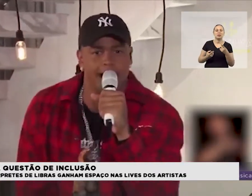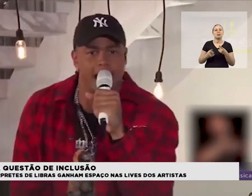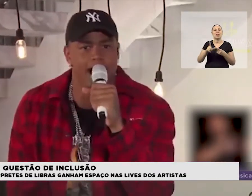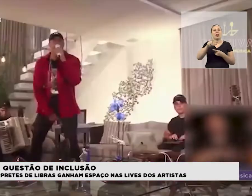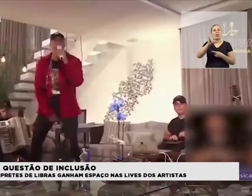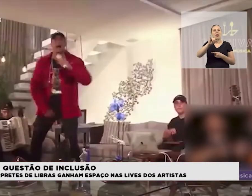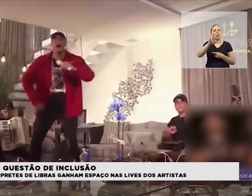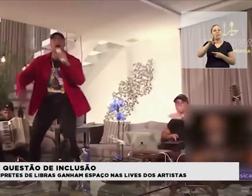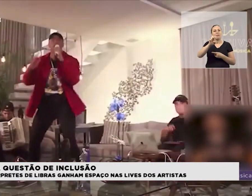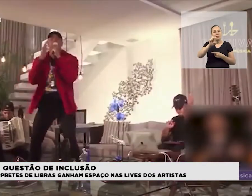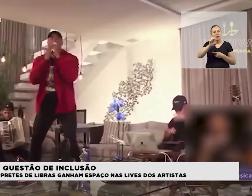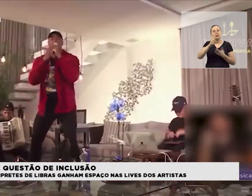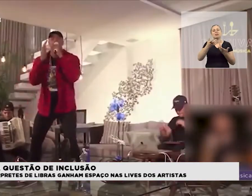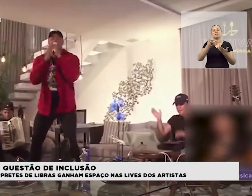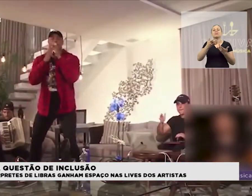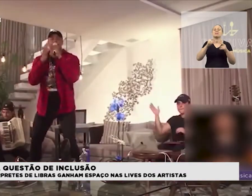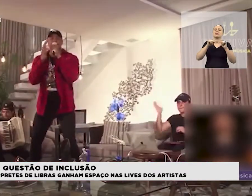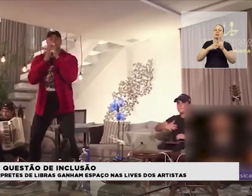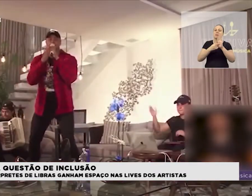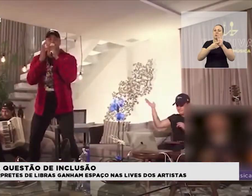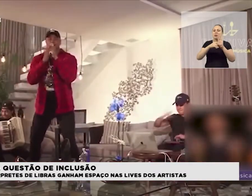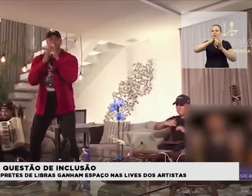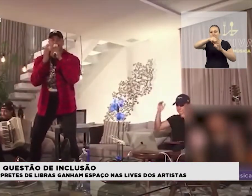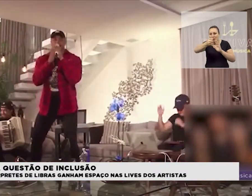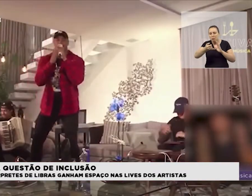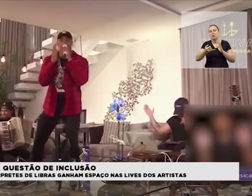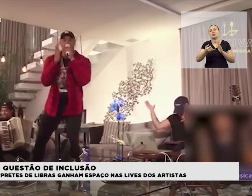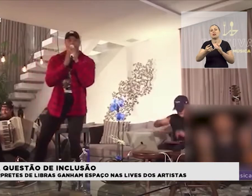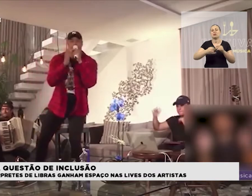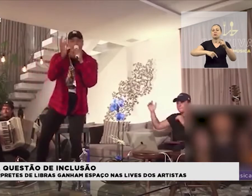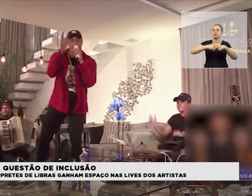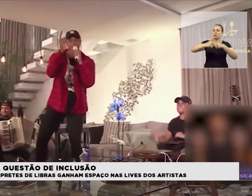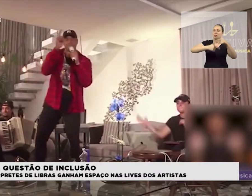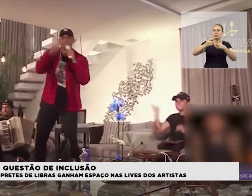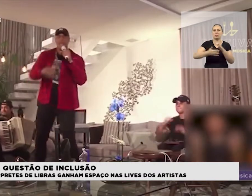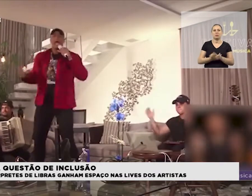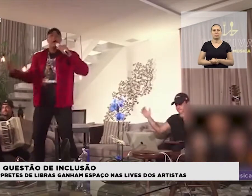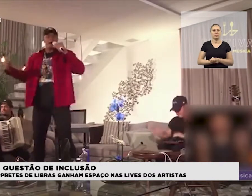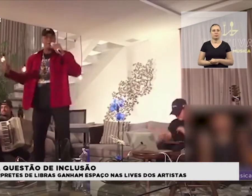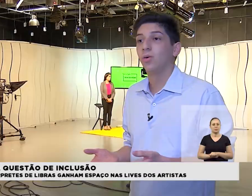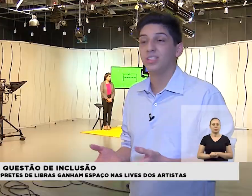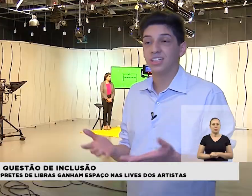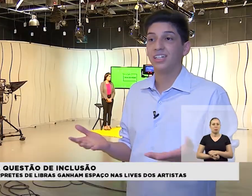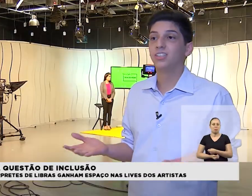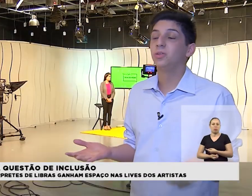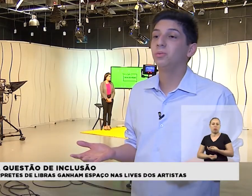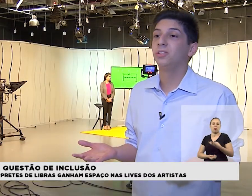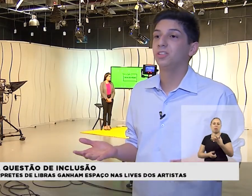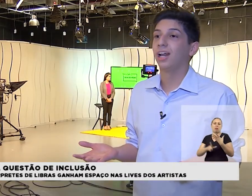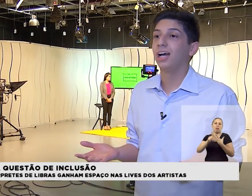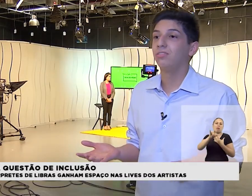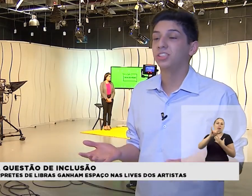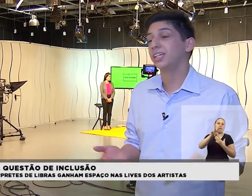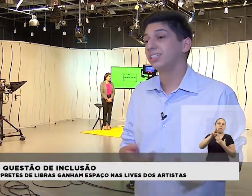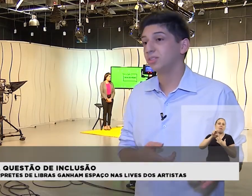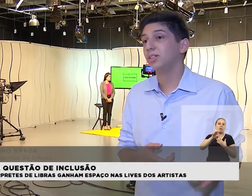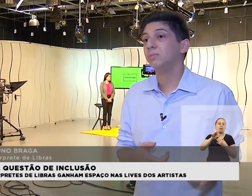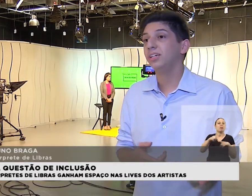ajudado a aquecer esse mercado, gerando oportunidade de renda para muitas pessoas. Com esse grande número de lives, cresceu também